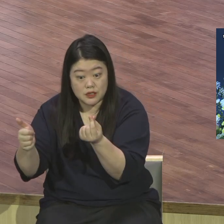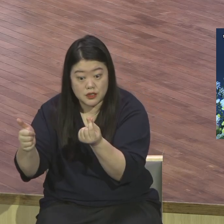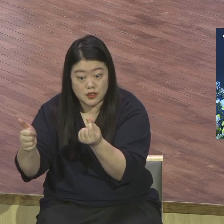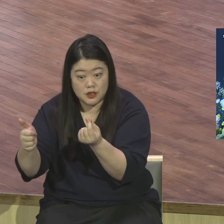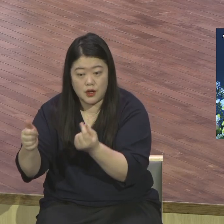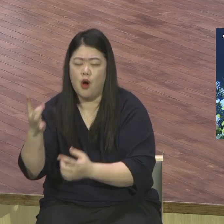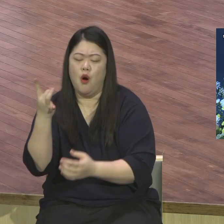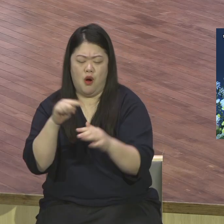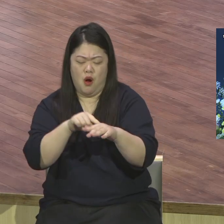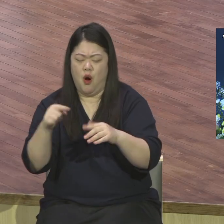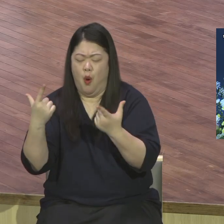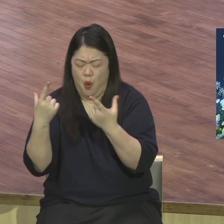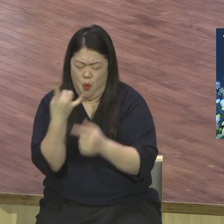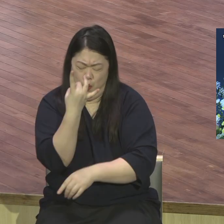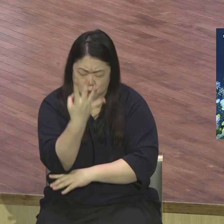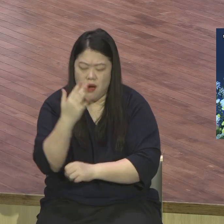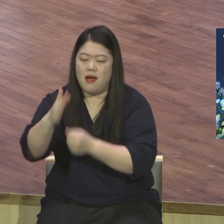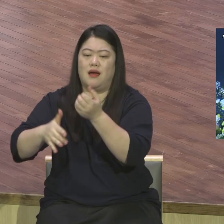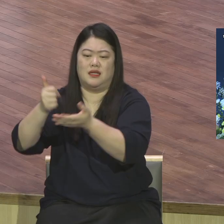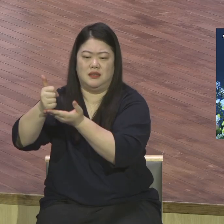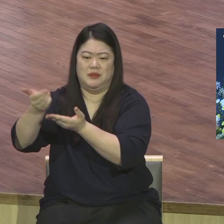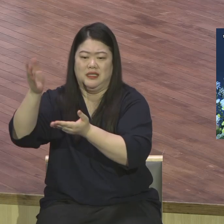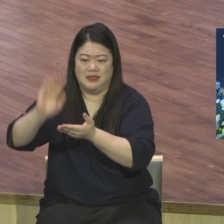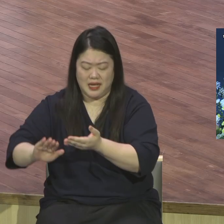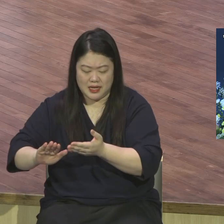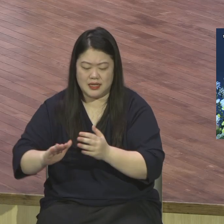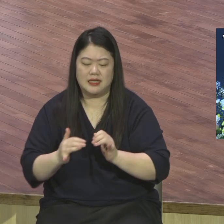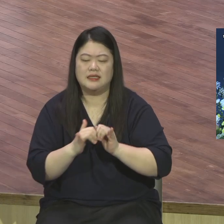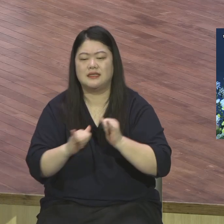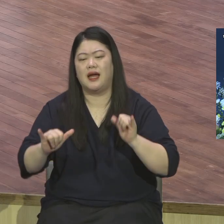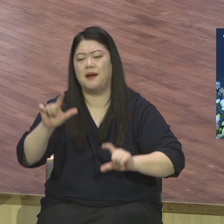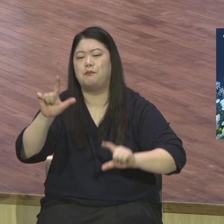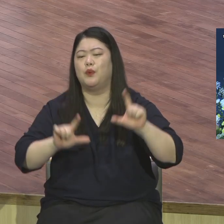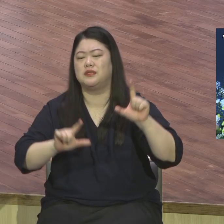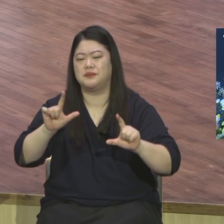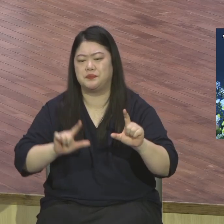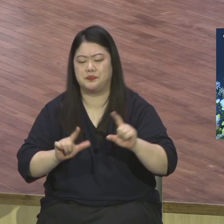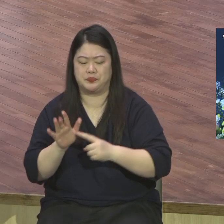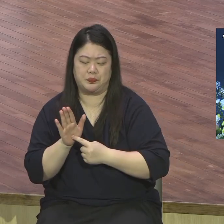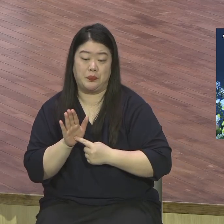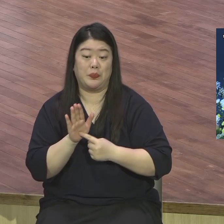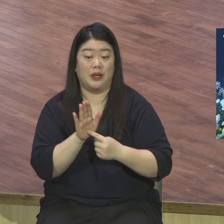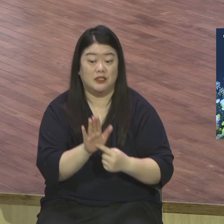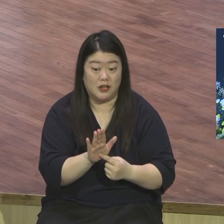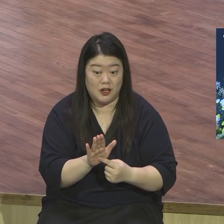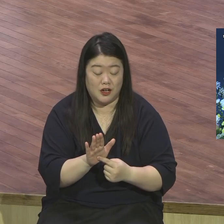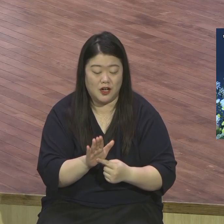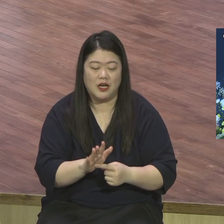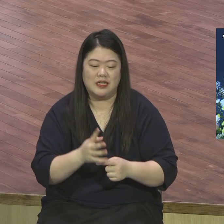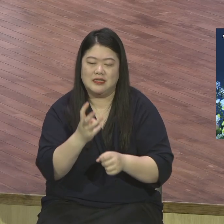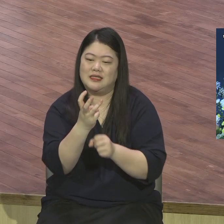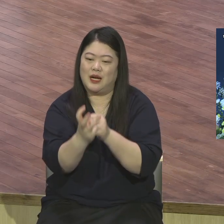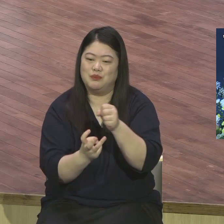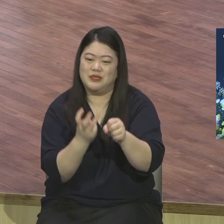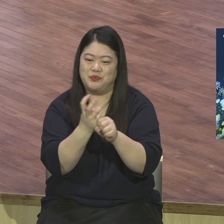이 땅에 오셔가지고 인간처럼 30년 살다가 하나님 시간표가 되면